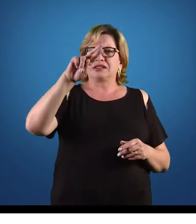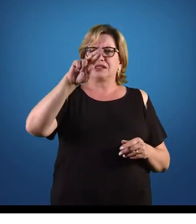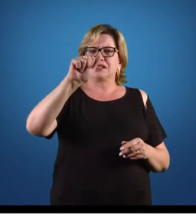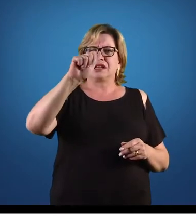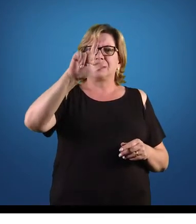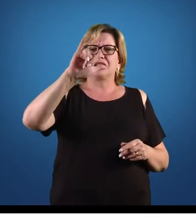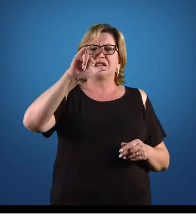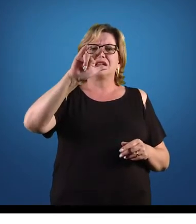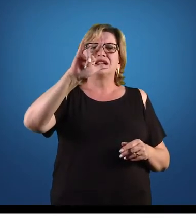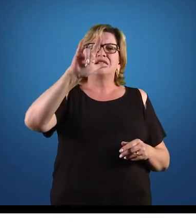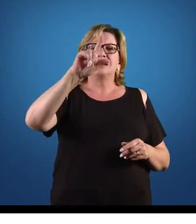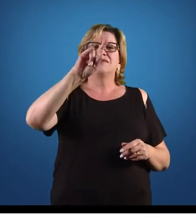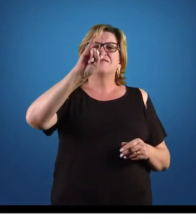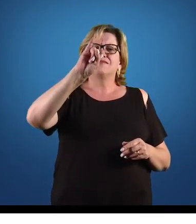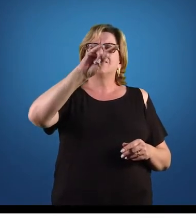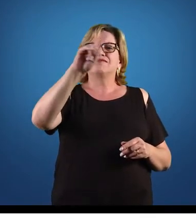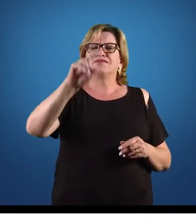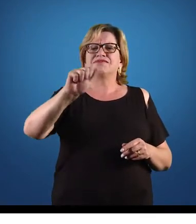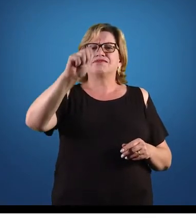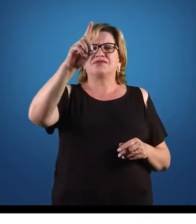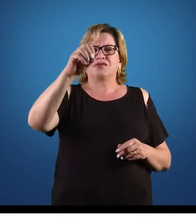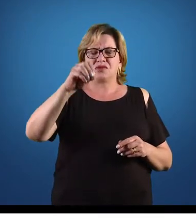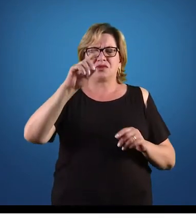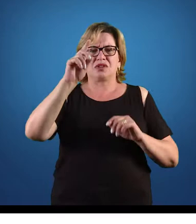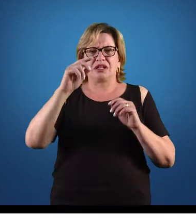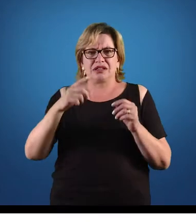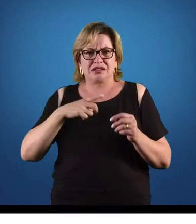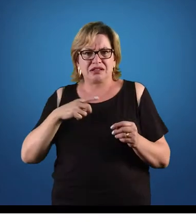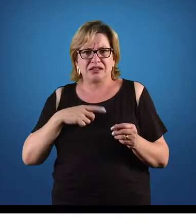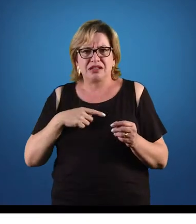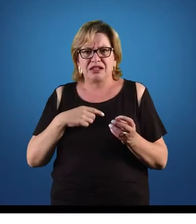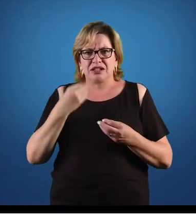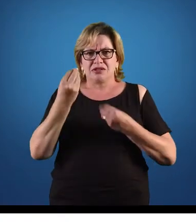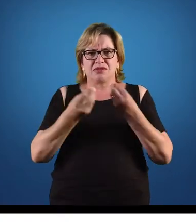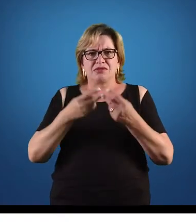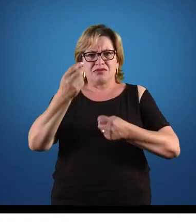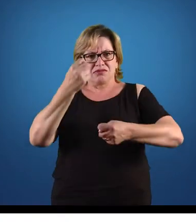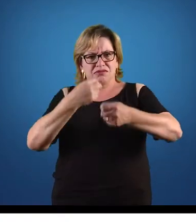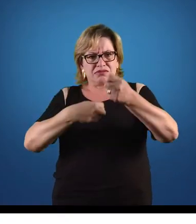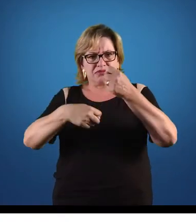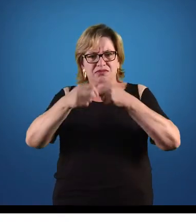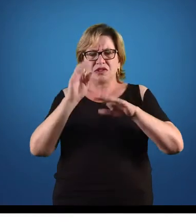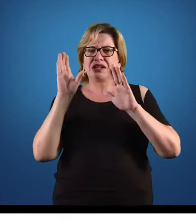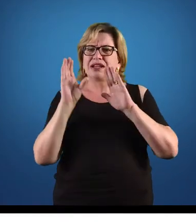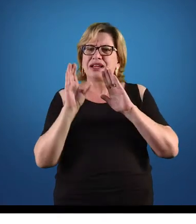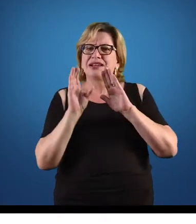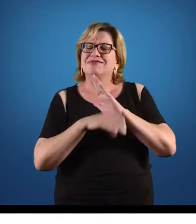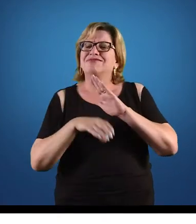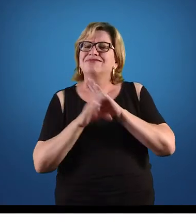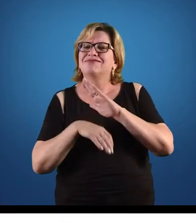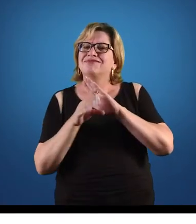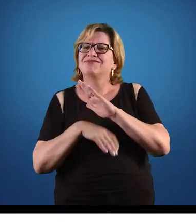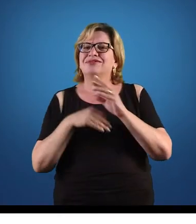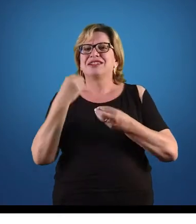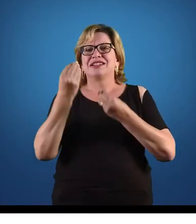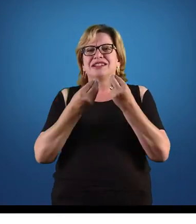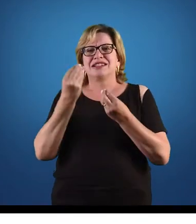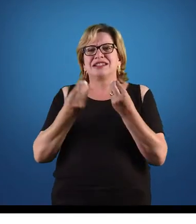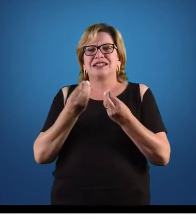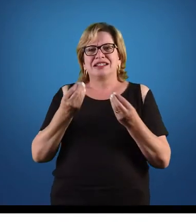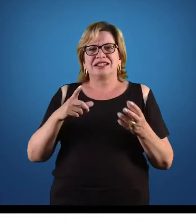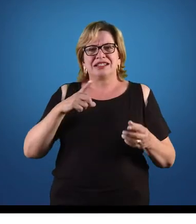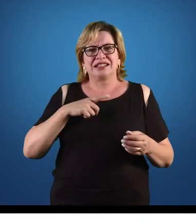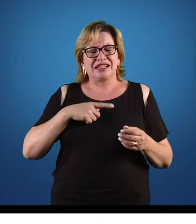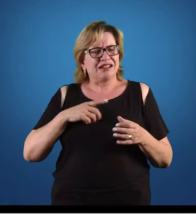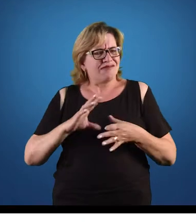é aquele modelo onde estão mais ligados com aquelas economias capitalistas, onde tratam já